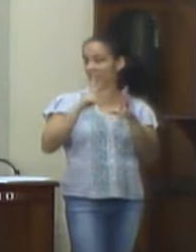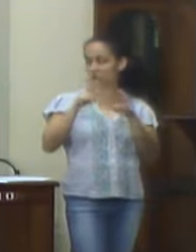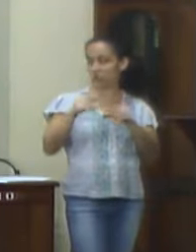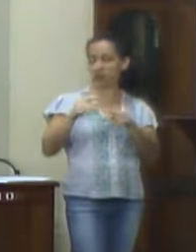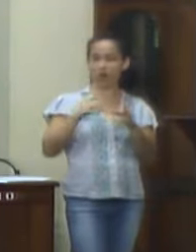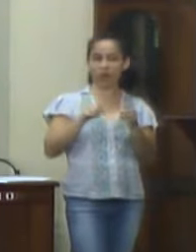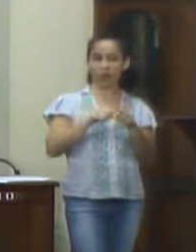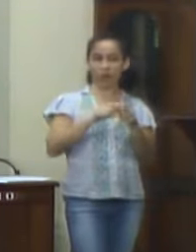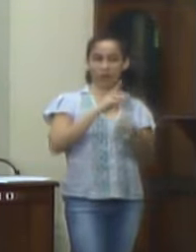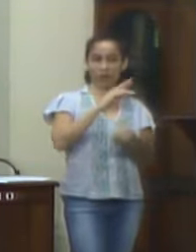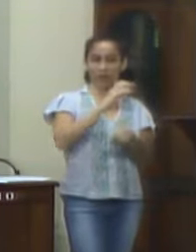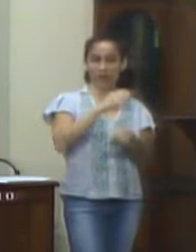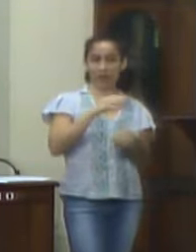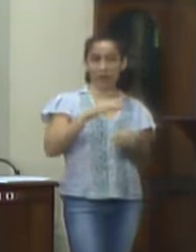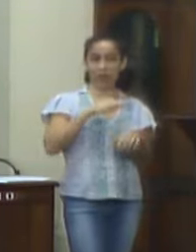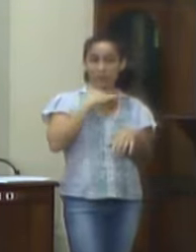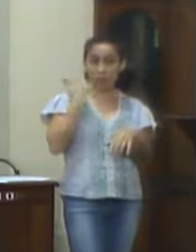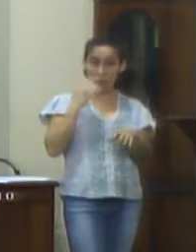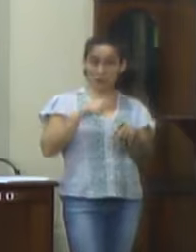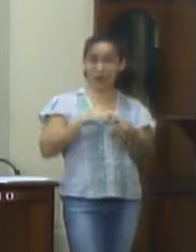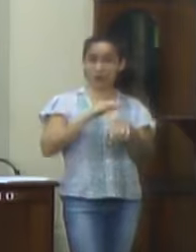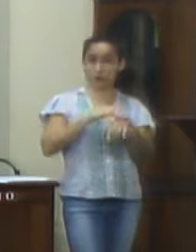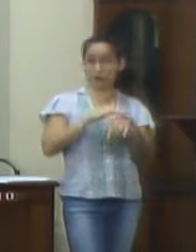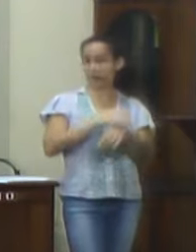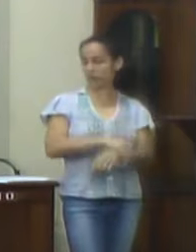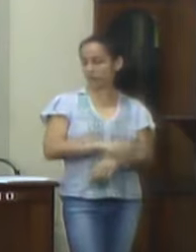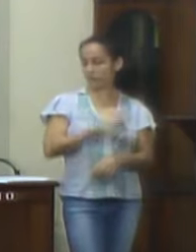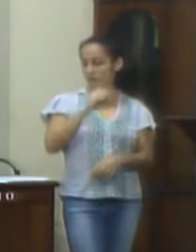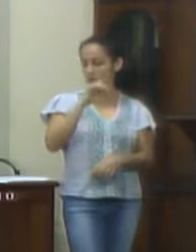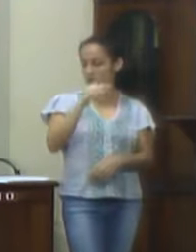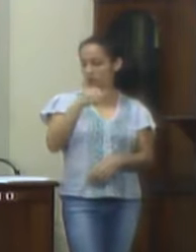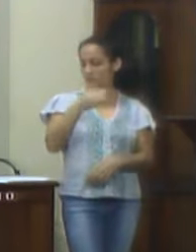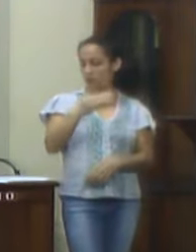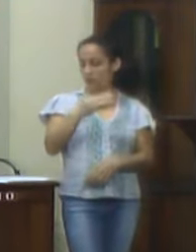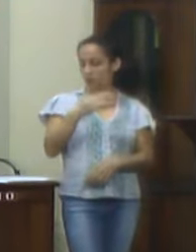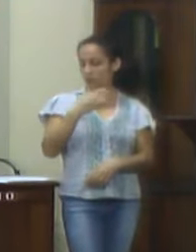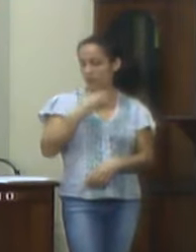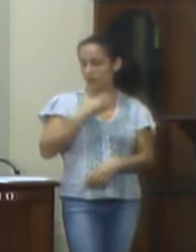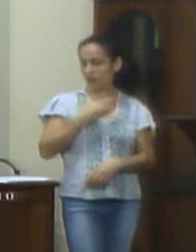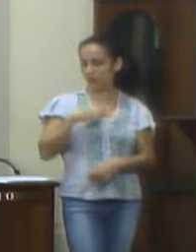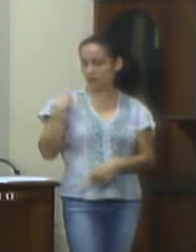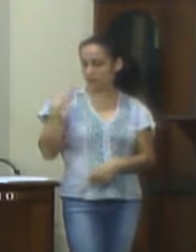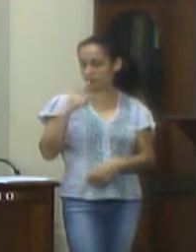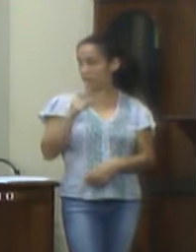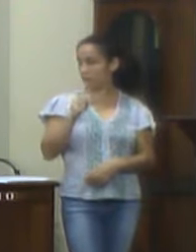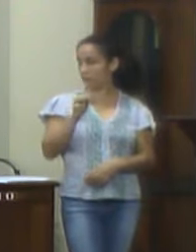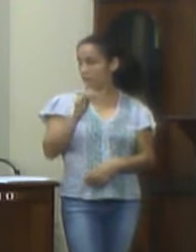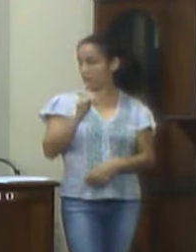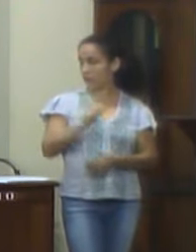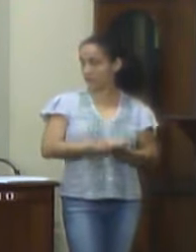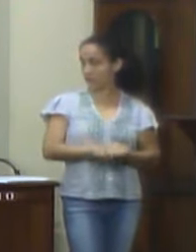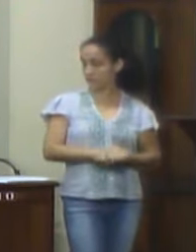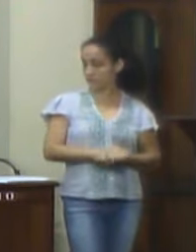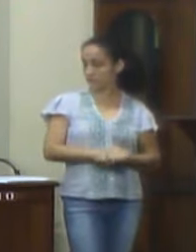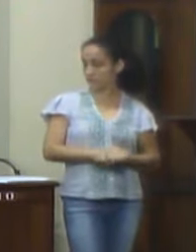quanto a raiva podem levar à morte. Sala das Sessões, 13 de dezembro de 2018, vereadora Fabiane Vasconcelos.